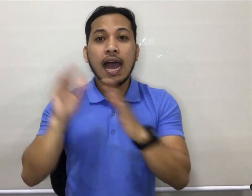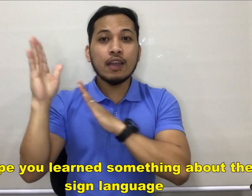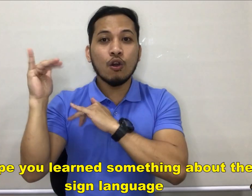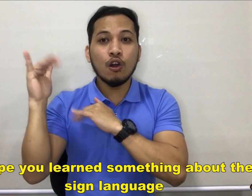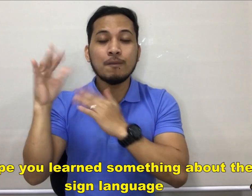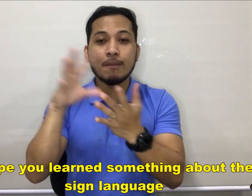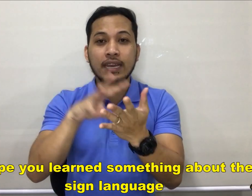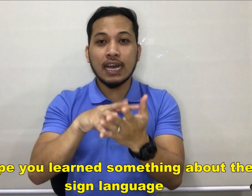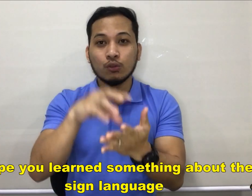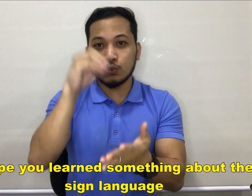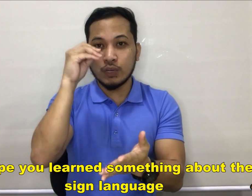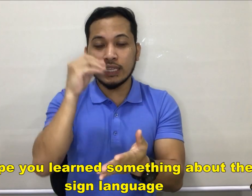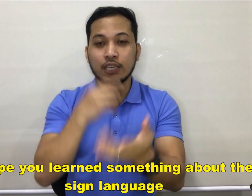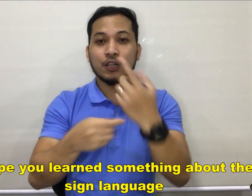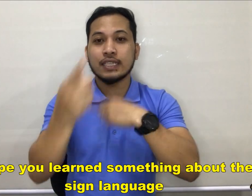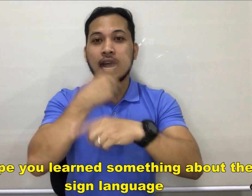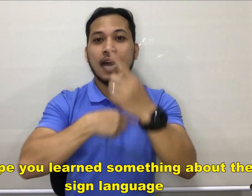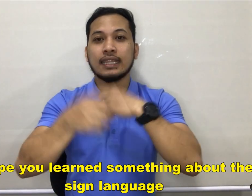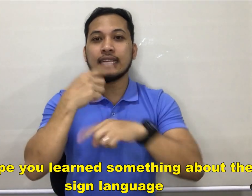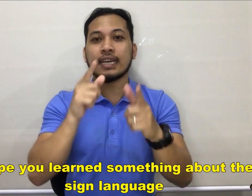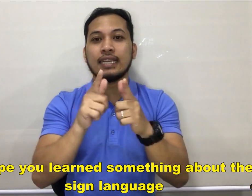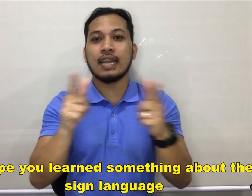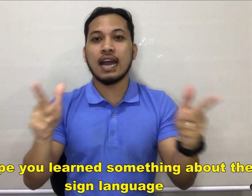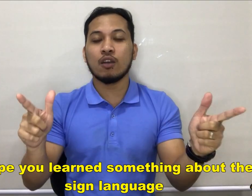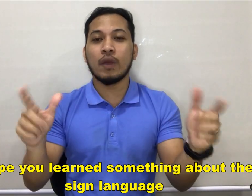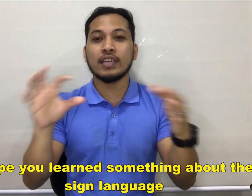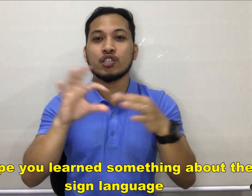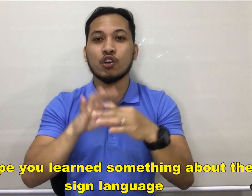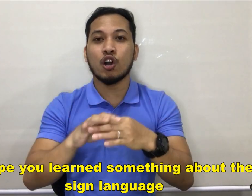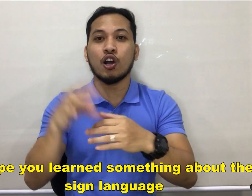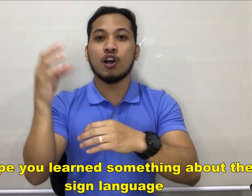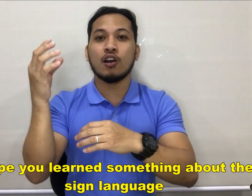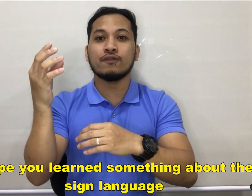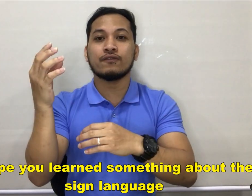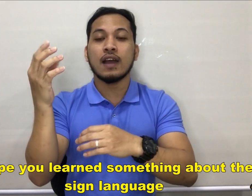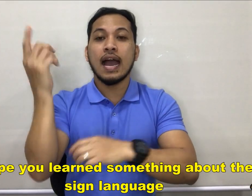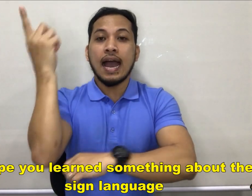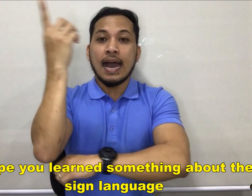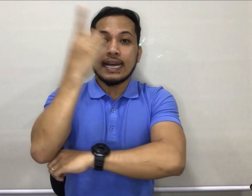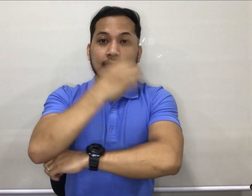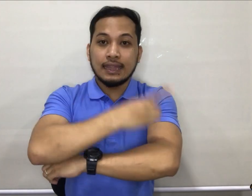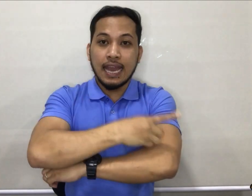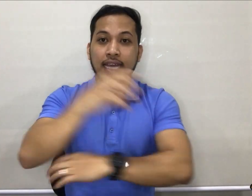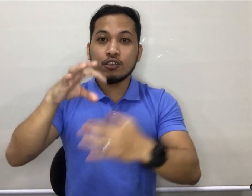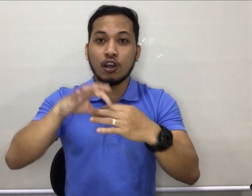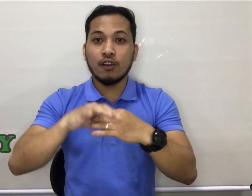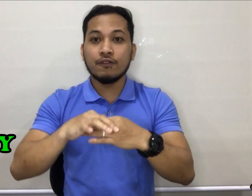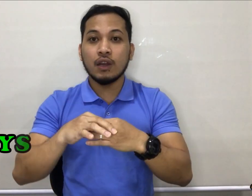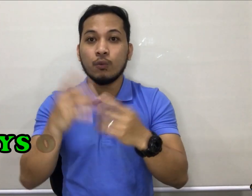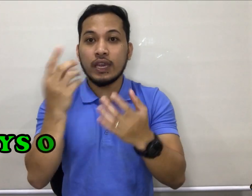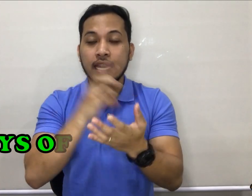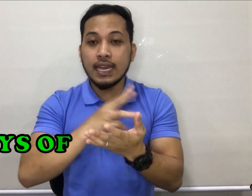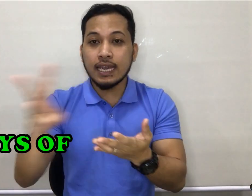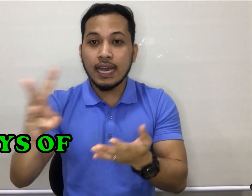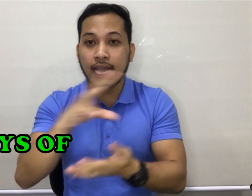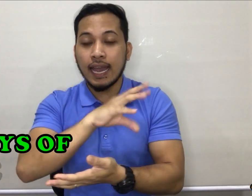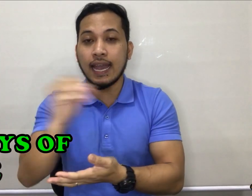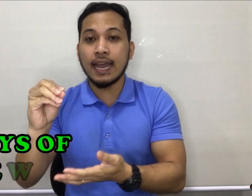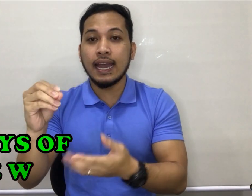I hope na may natutunan kayo sa ating sign language of days of the week and